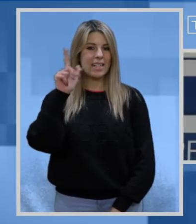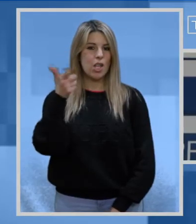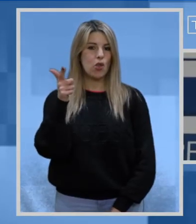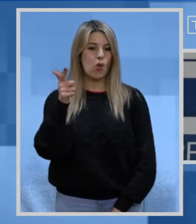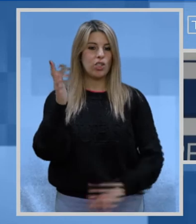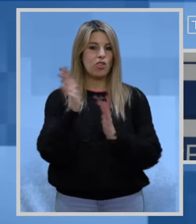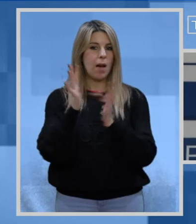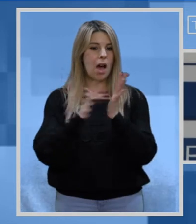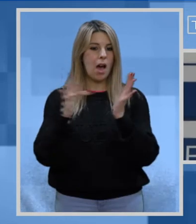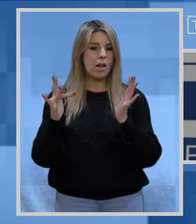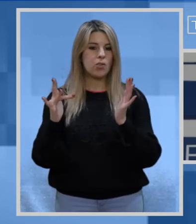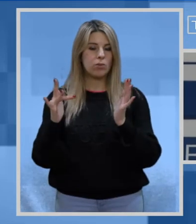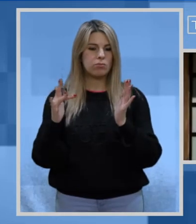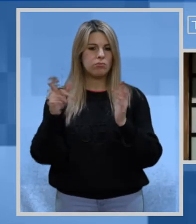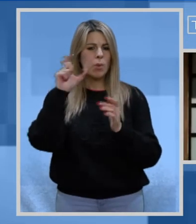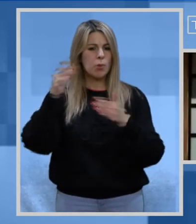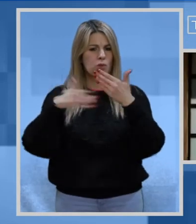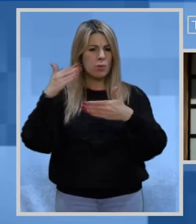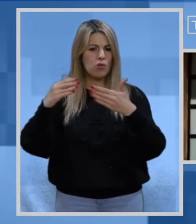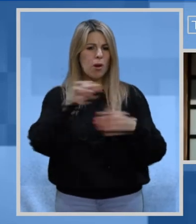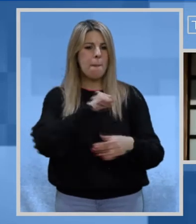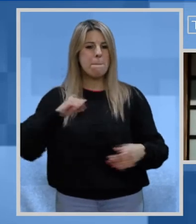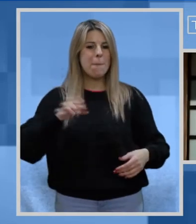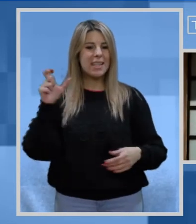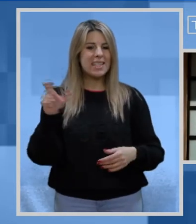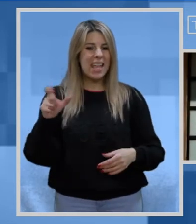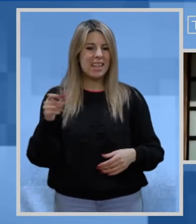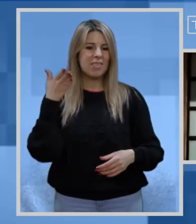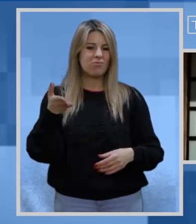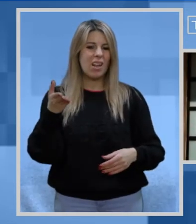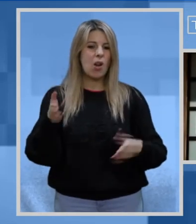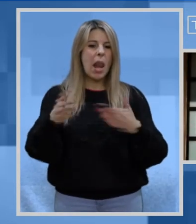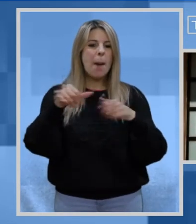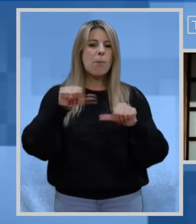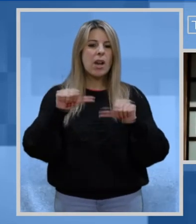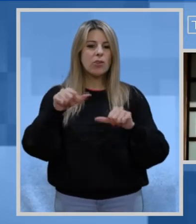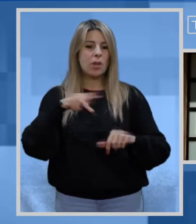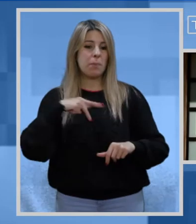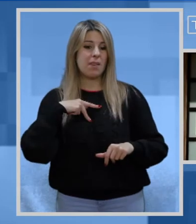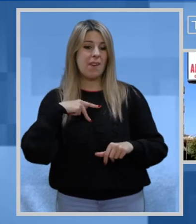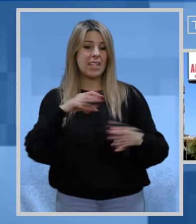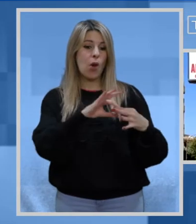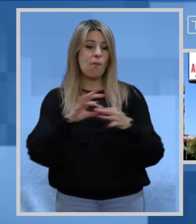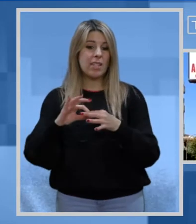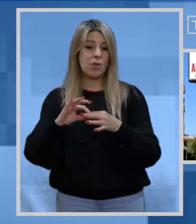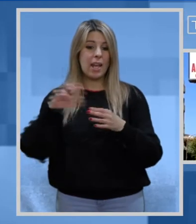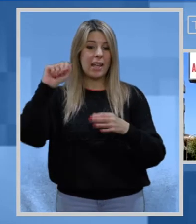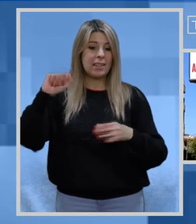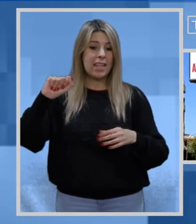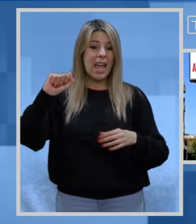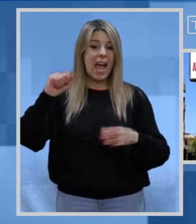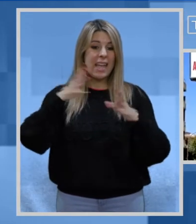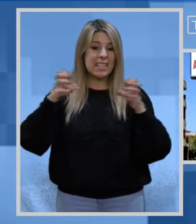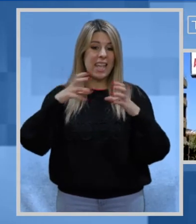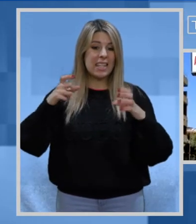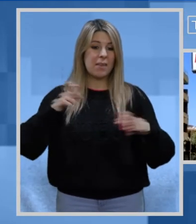Venerdì 12 marzo Nei prossimi giorni i pazienti che si rivolgeranno ai laboratori privati convenzionati con l